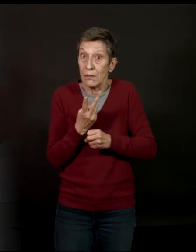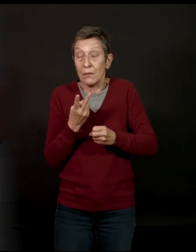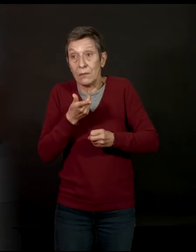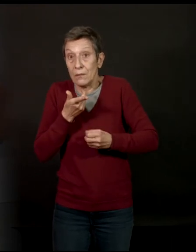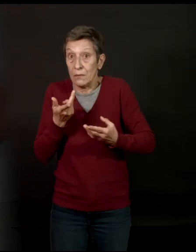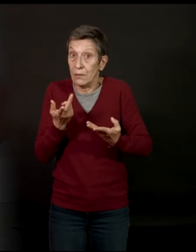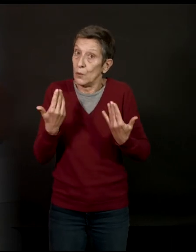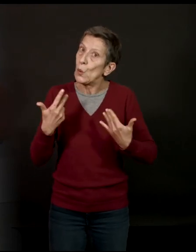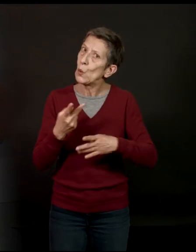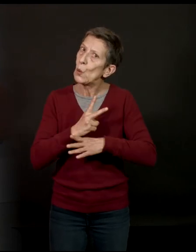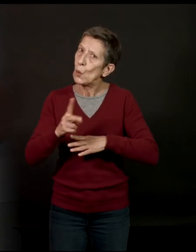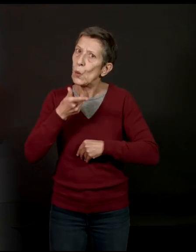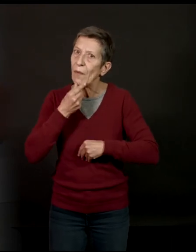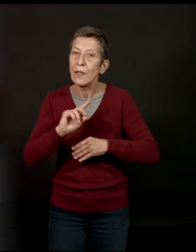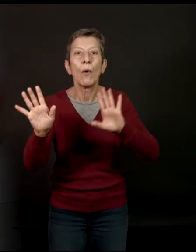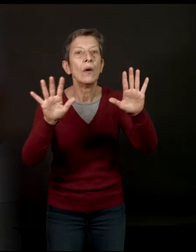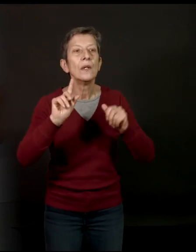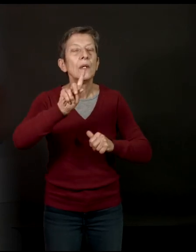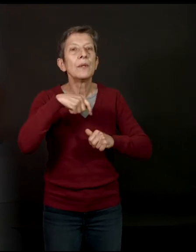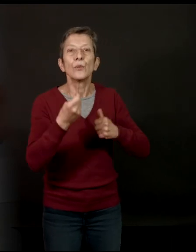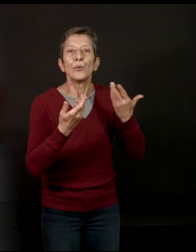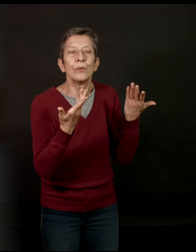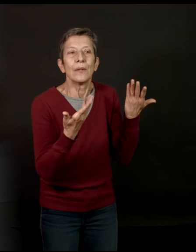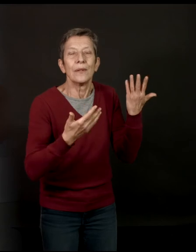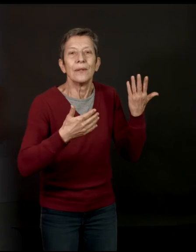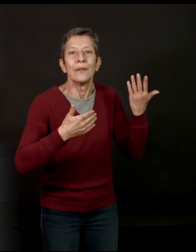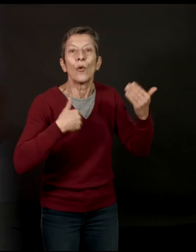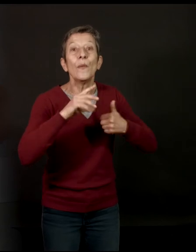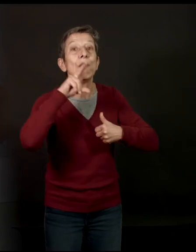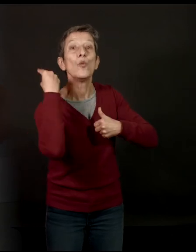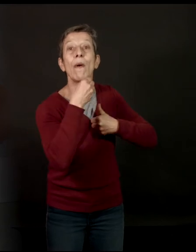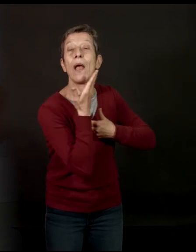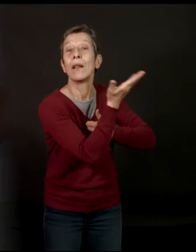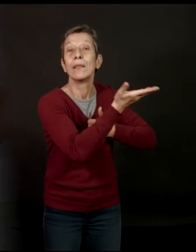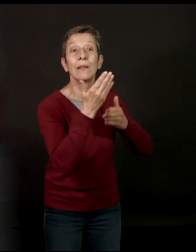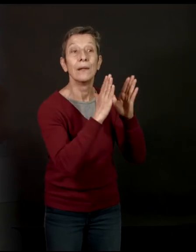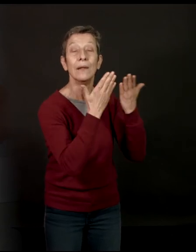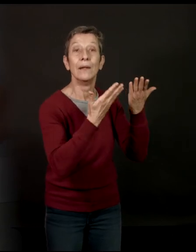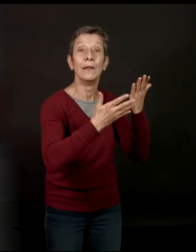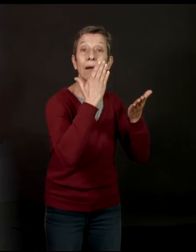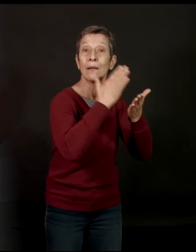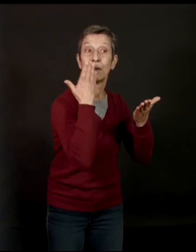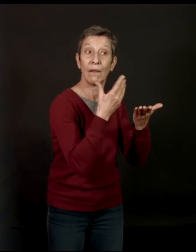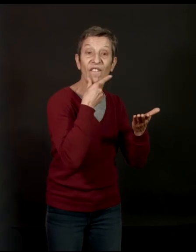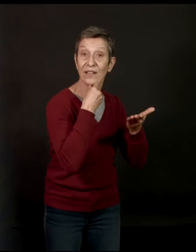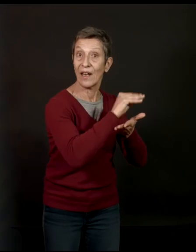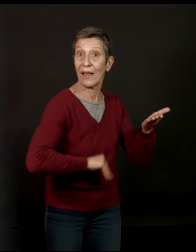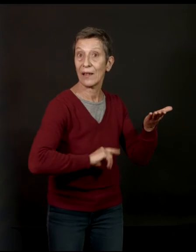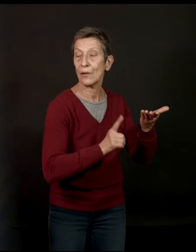c'est facile d'écrire la comédie humaine, loin de là. Mais voilà, on est dans la fiction, même si ça s'inscrit dans